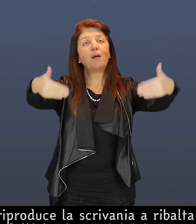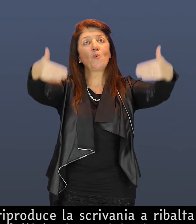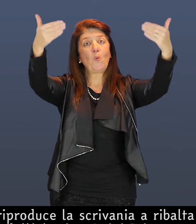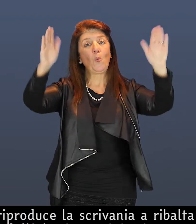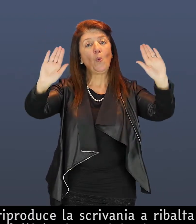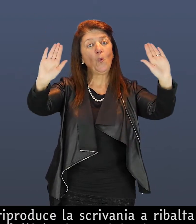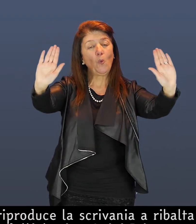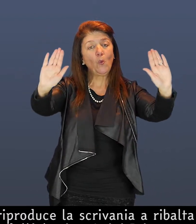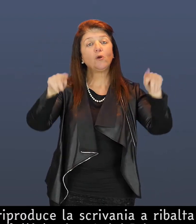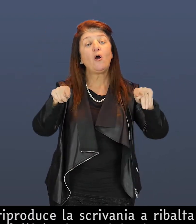1723